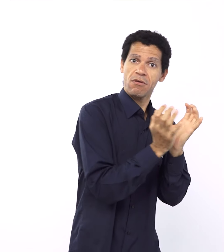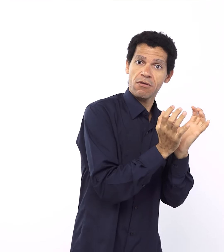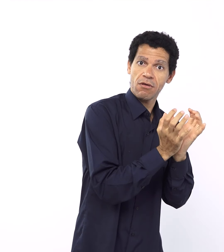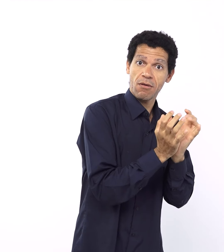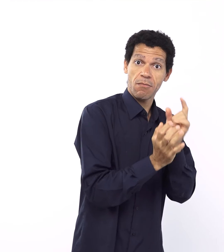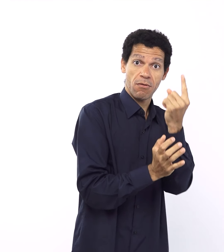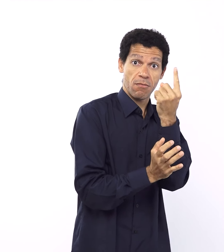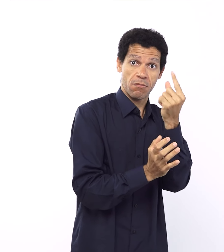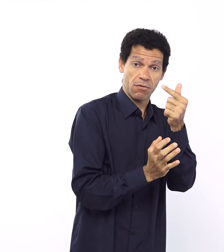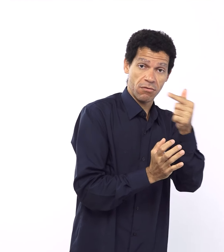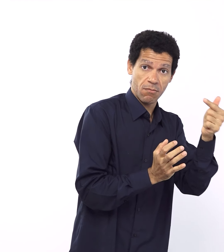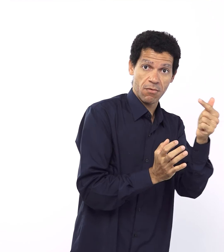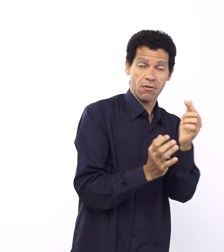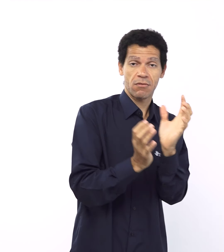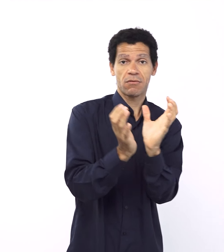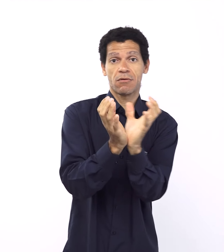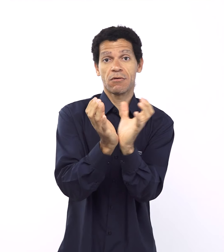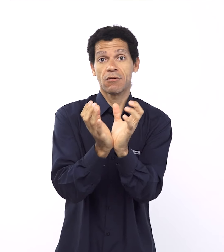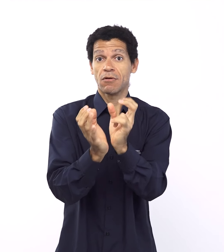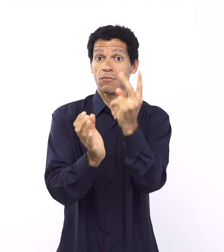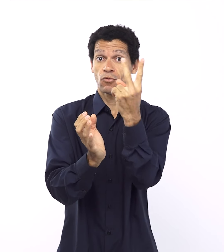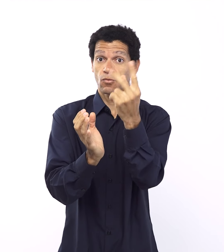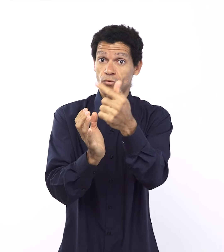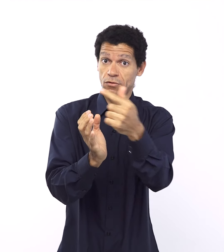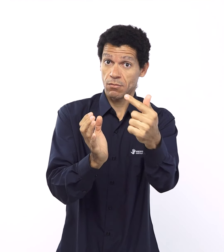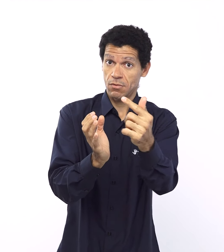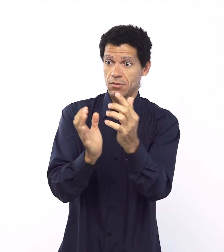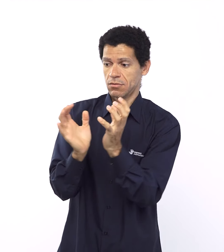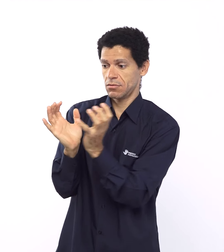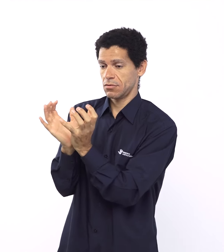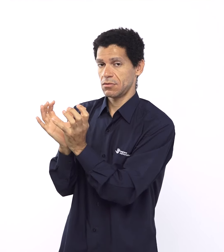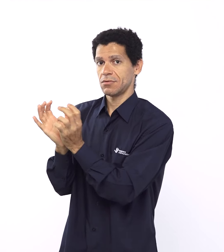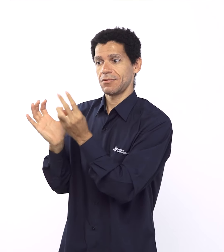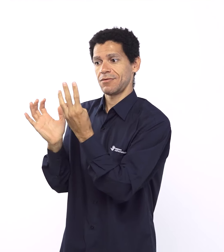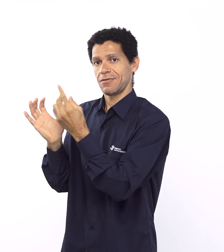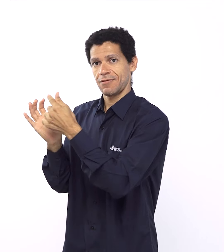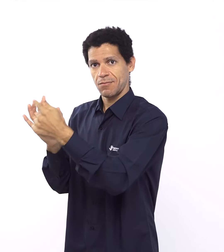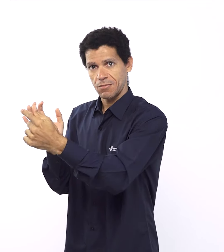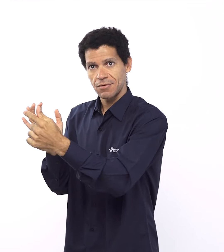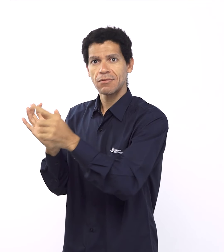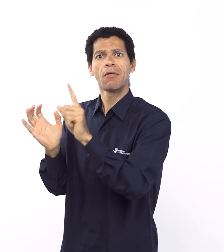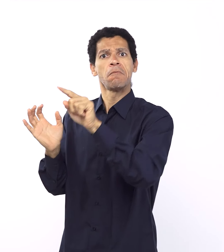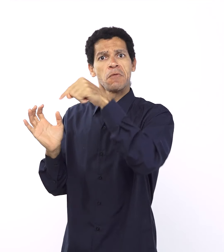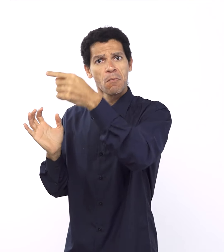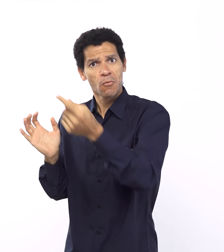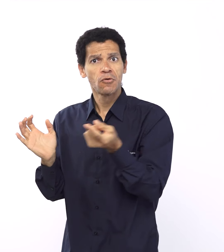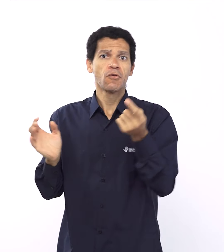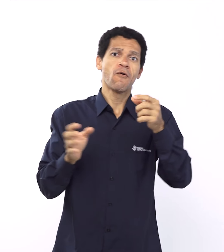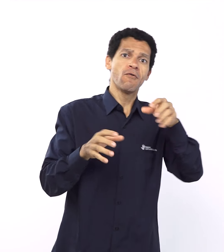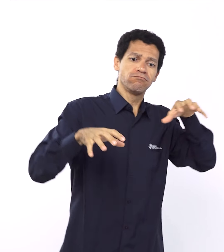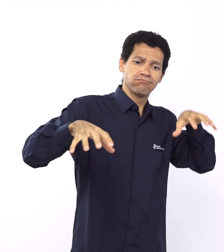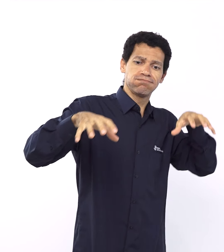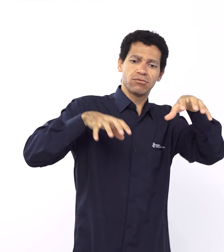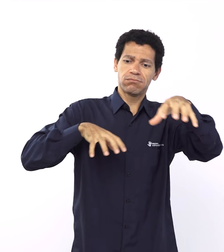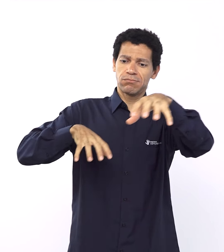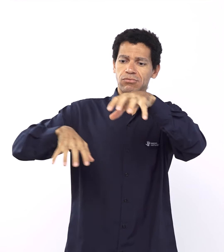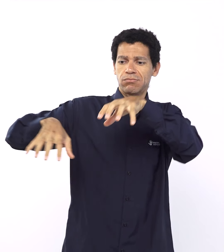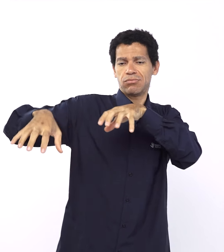na segunda, terceira na terceira e assim por diante. Hoje eu vou apresentar para você a nossa segunda equipe de